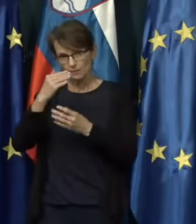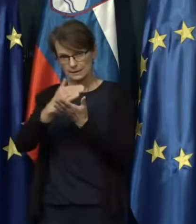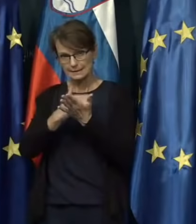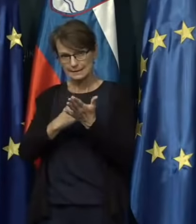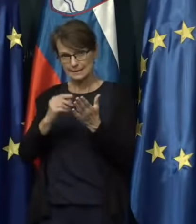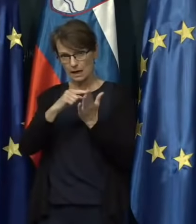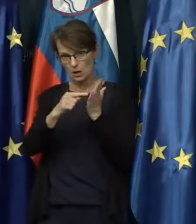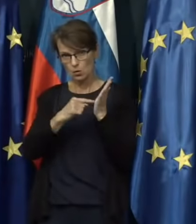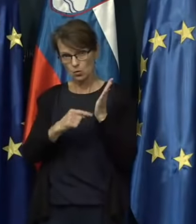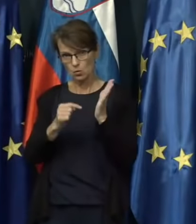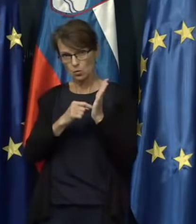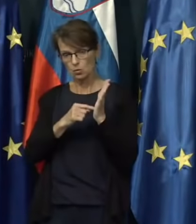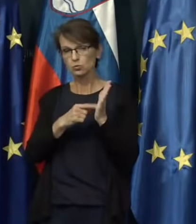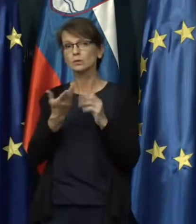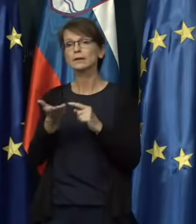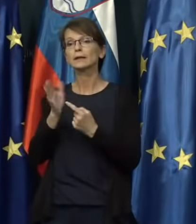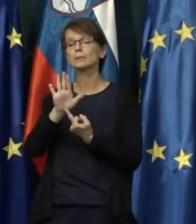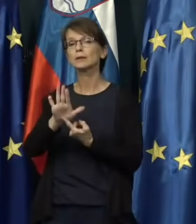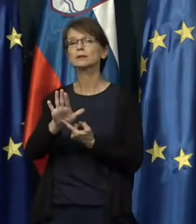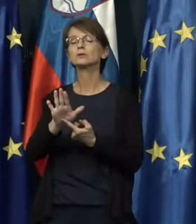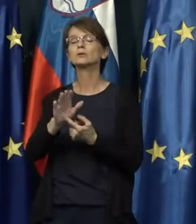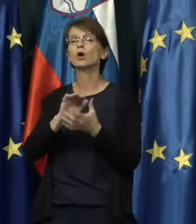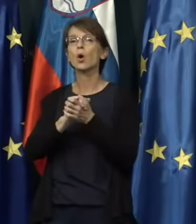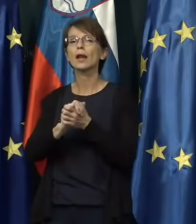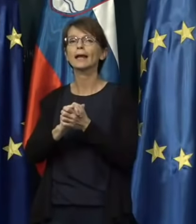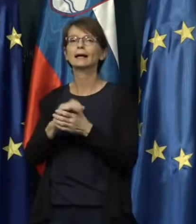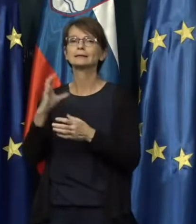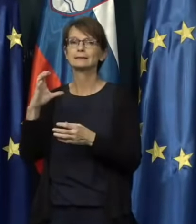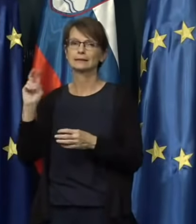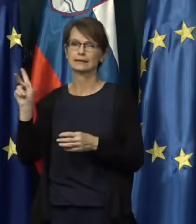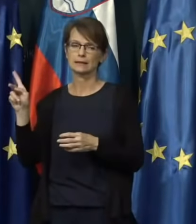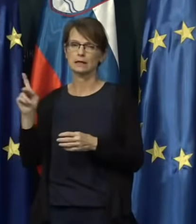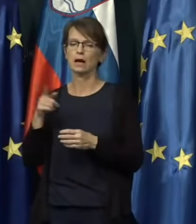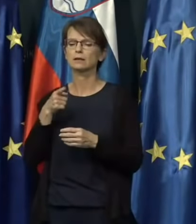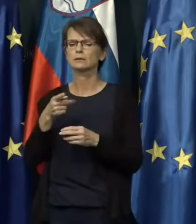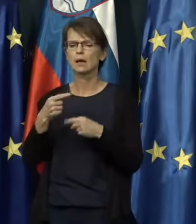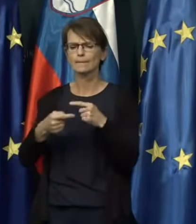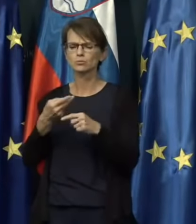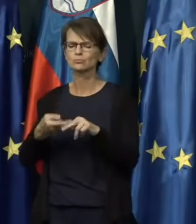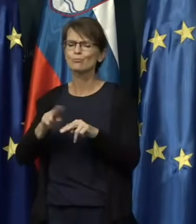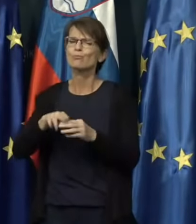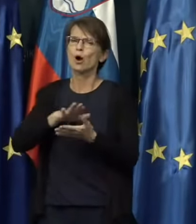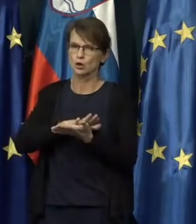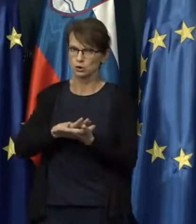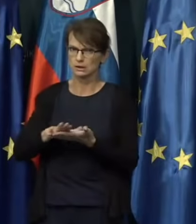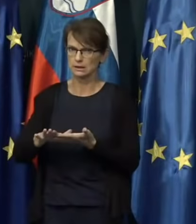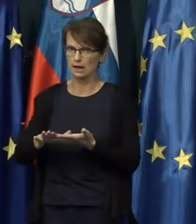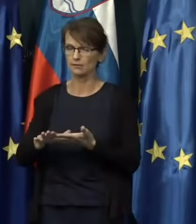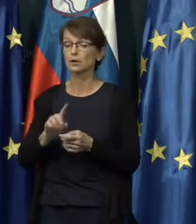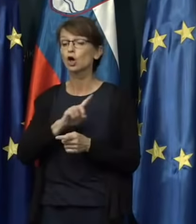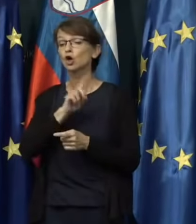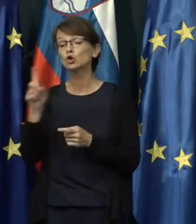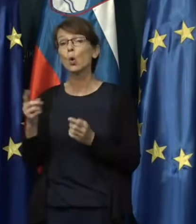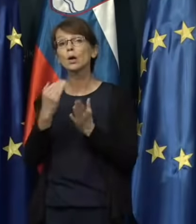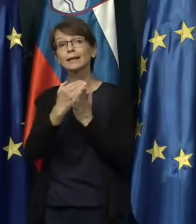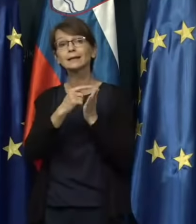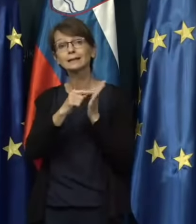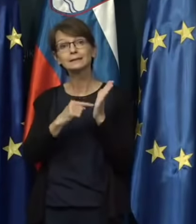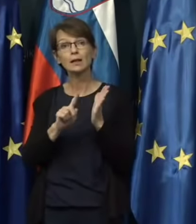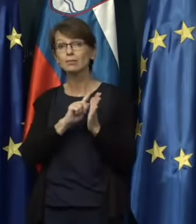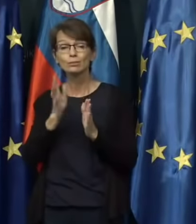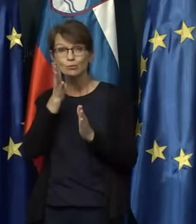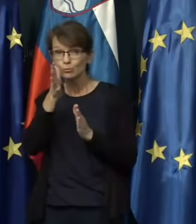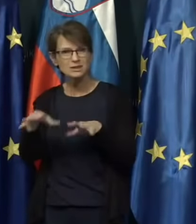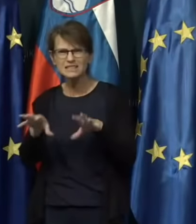je predstavil kolega Cigler Kralj, ta postopek poenostaviti. Doktor zakon ne bo sprejeti, je to